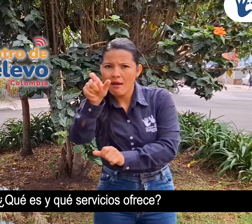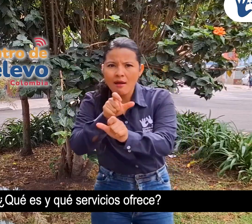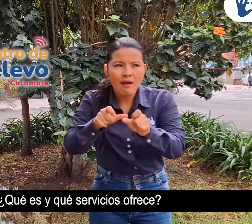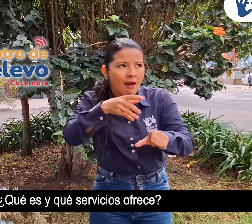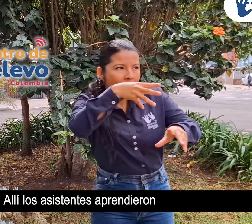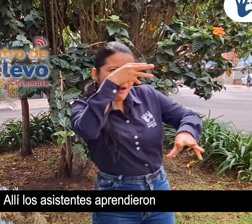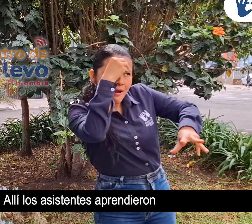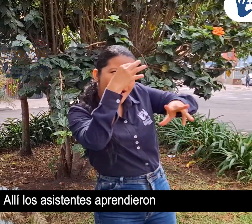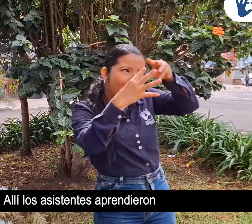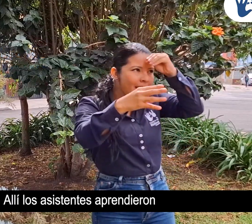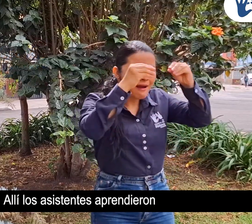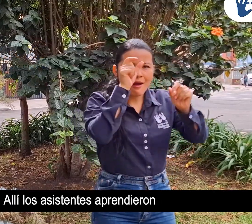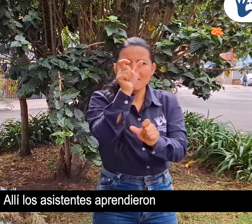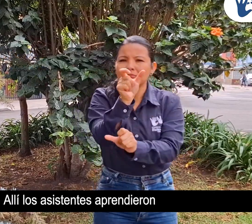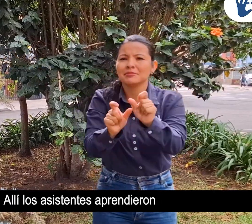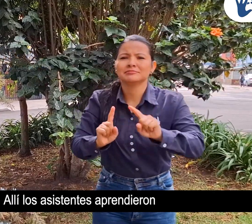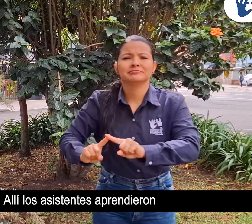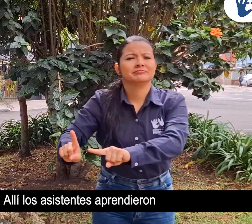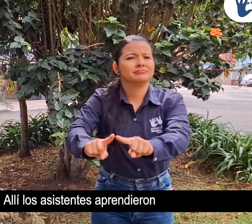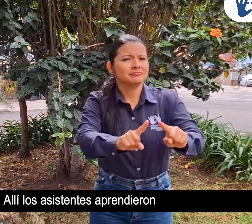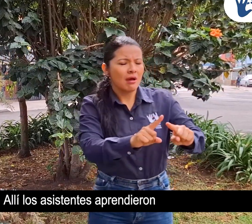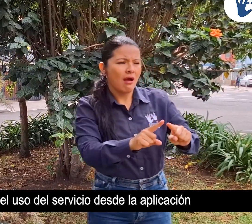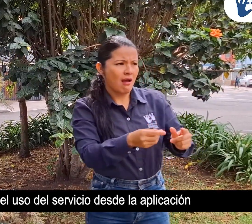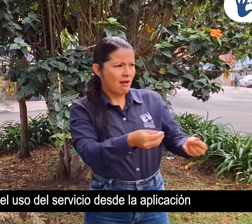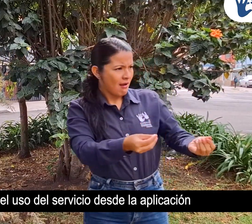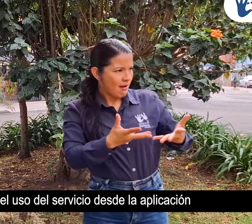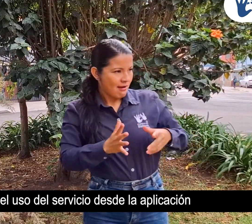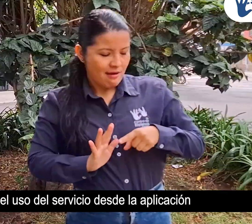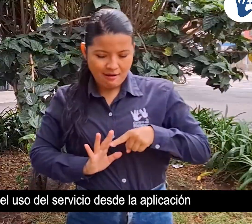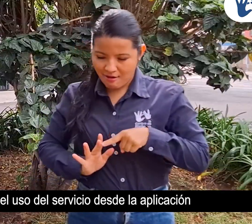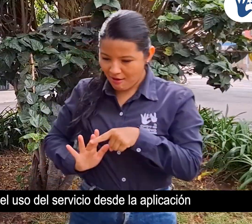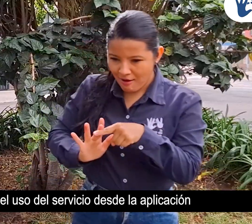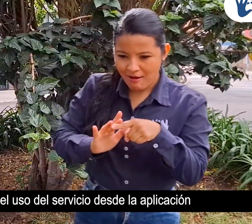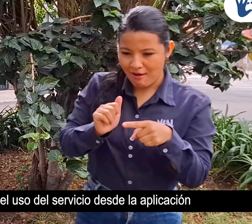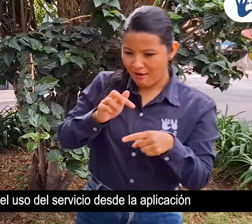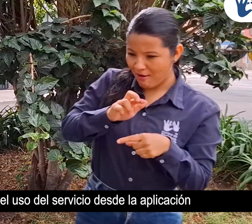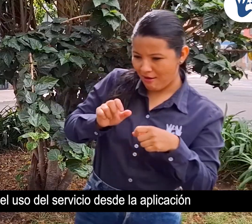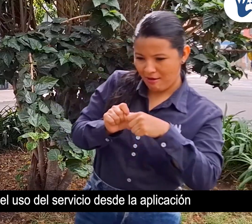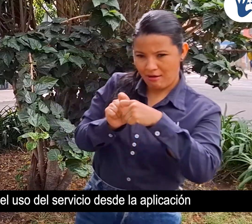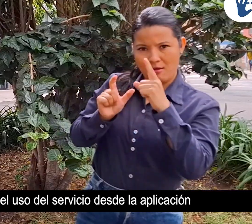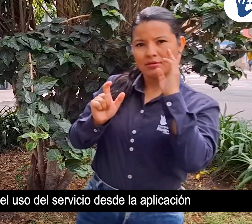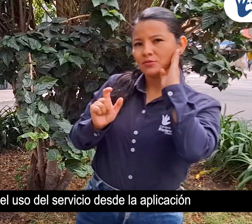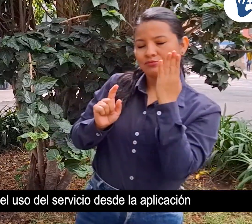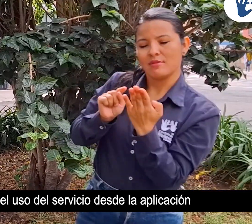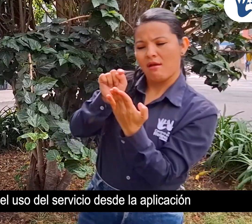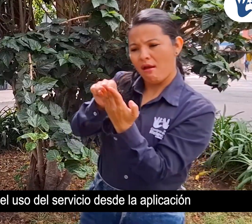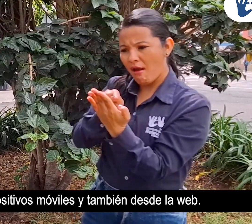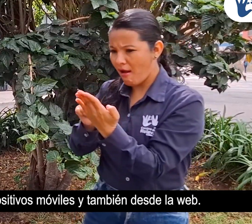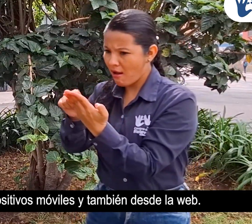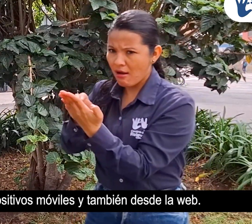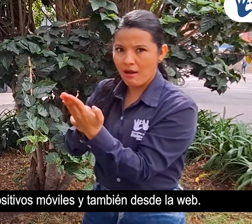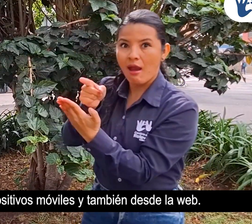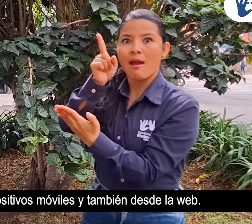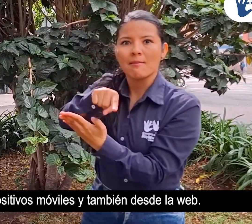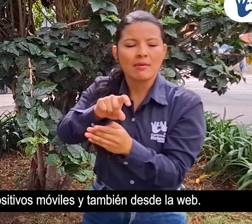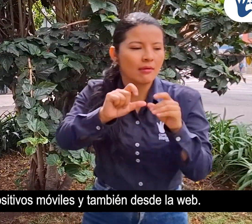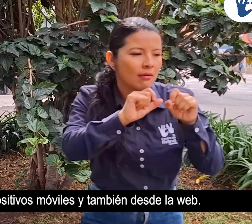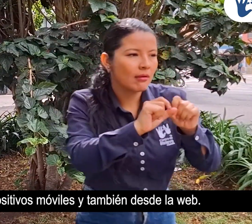Allí los asistentes aprendieron sobre el uso del servicio desde la aplicación en dispositivos móviles